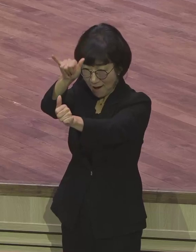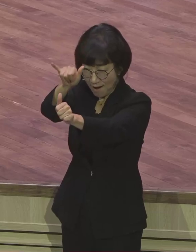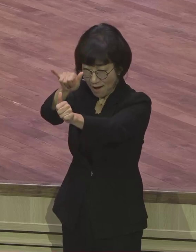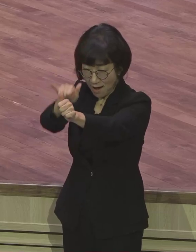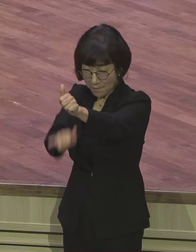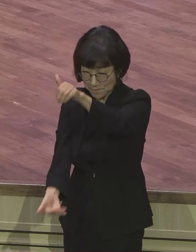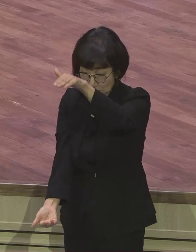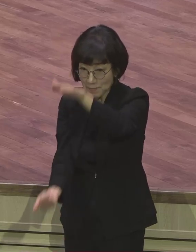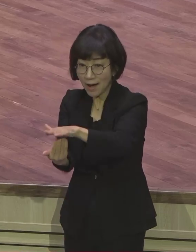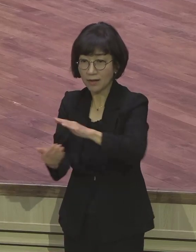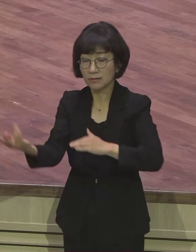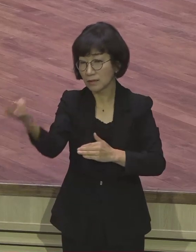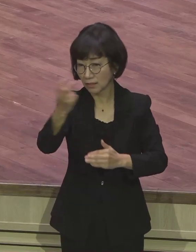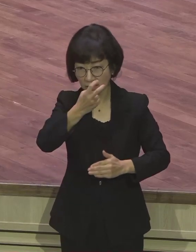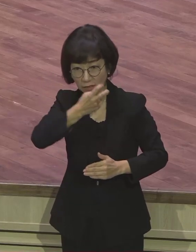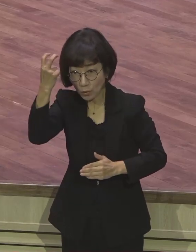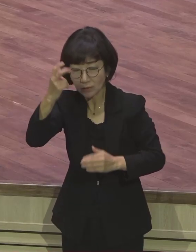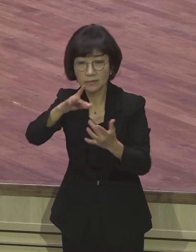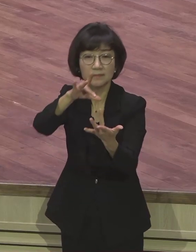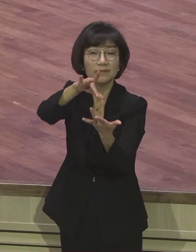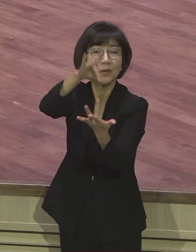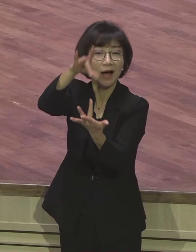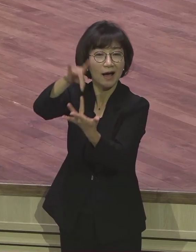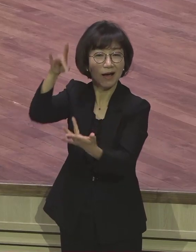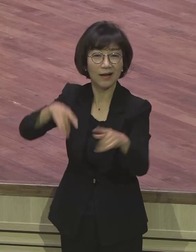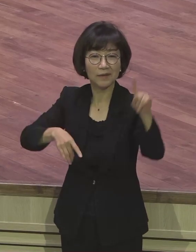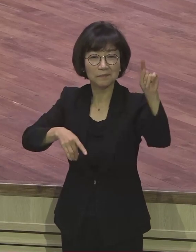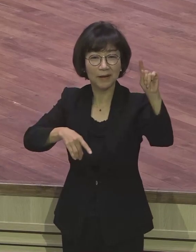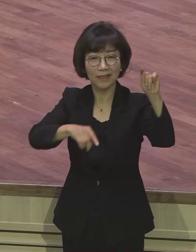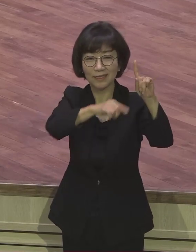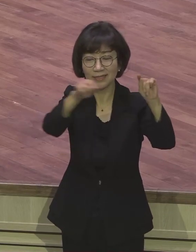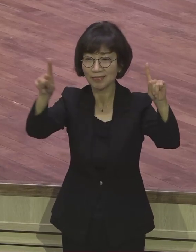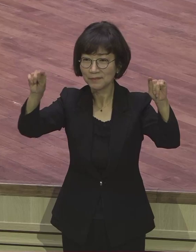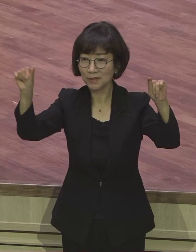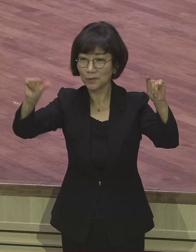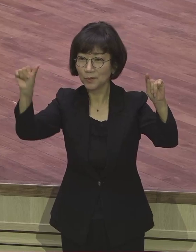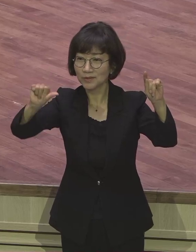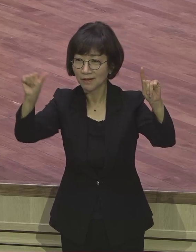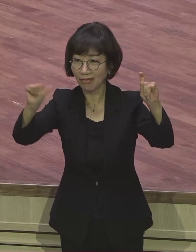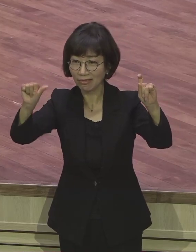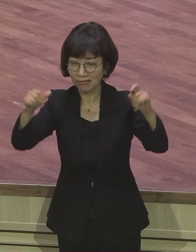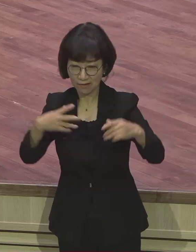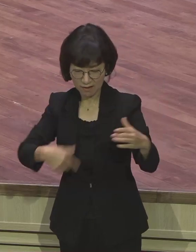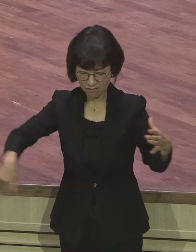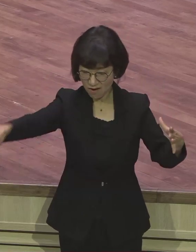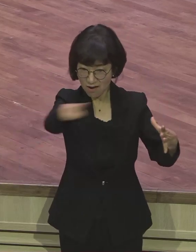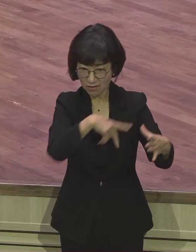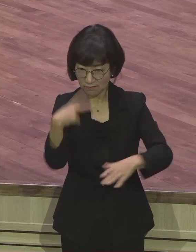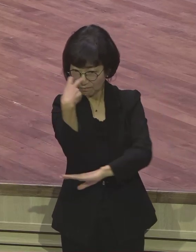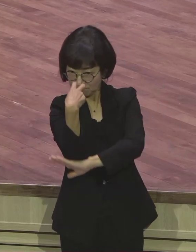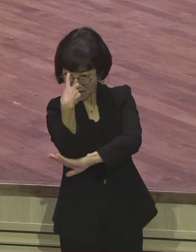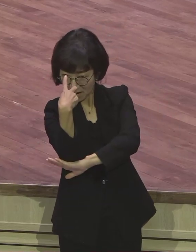골랐어요. 그렇게 해서 선발되어 있는 이런 시위대입니다. 바울이 지금